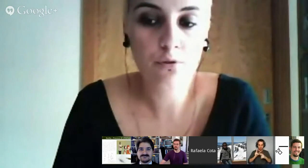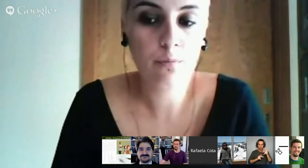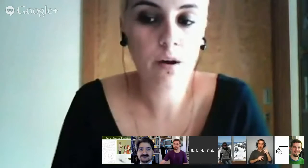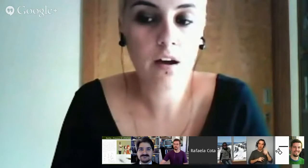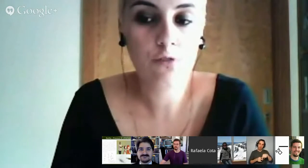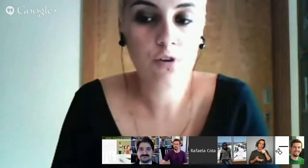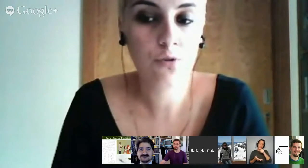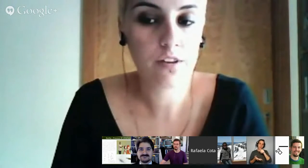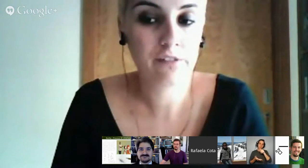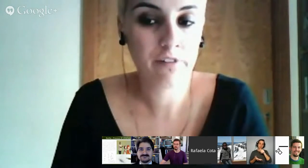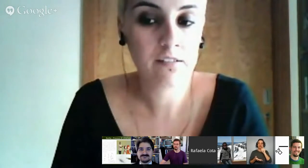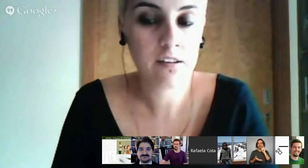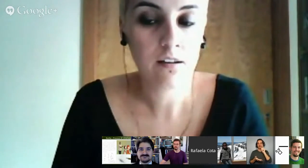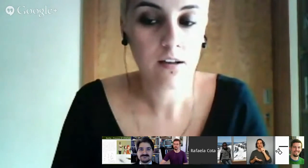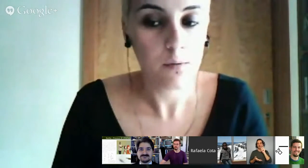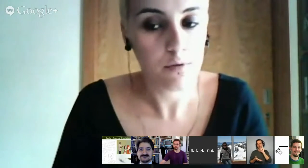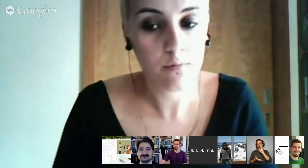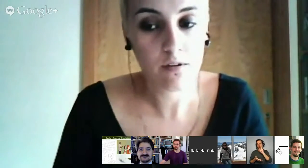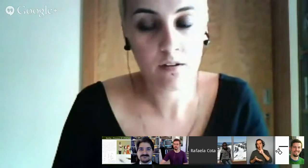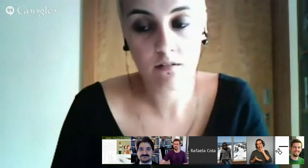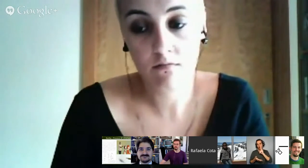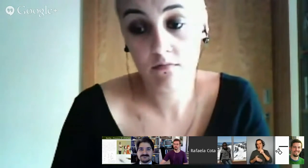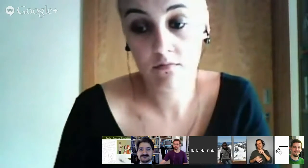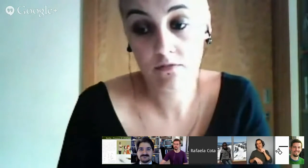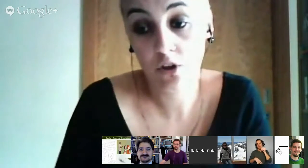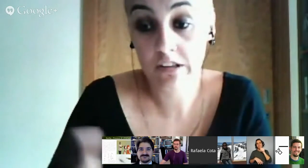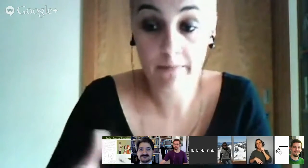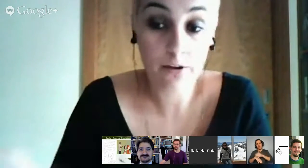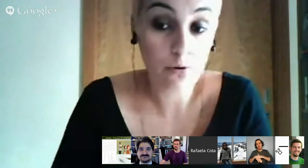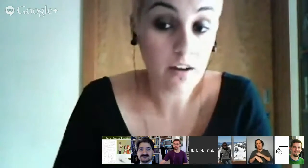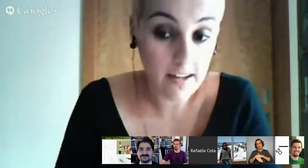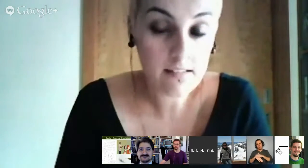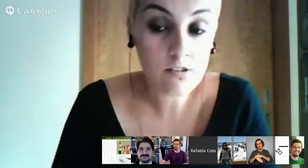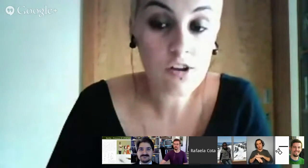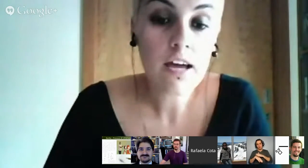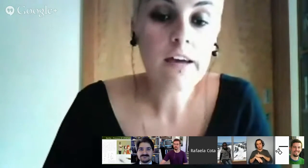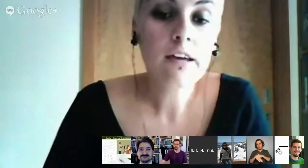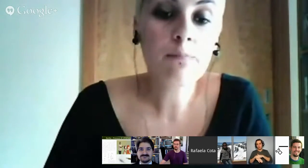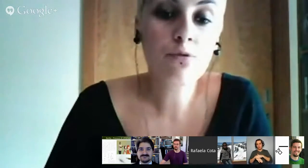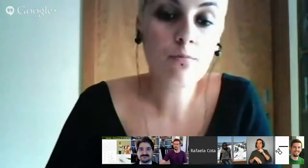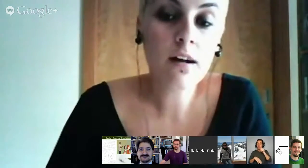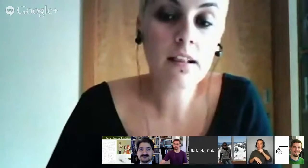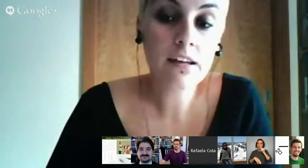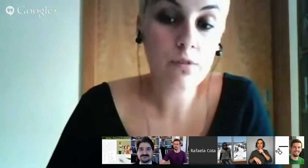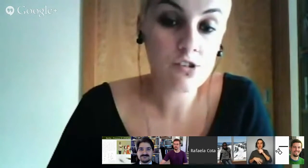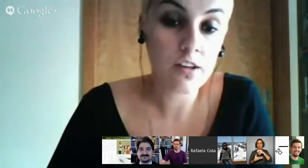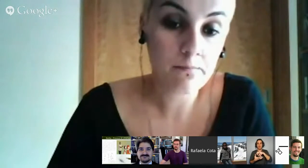por uma educadora de infância, uma senhora que trabalha com crianças, e por uma linguista.